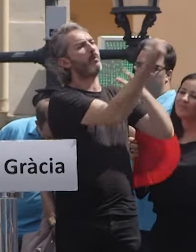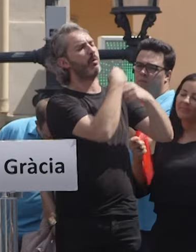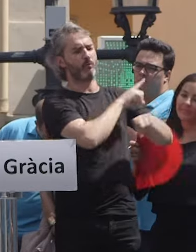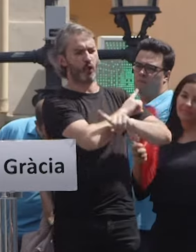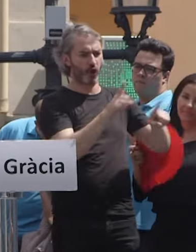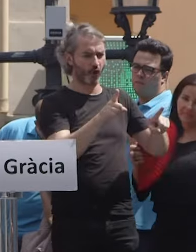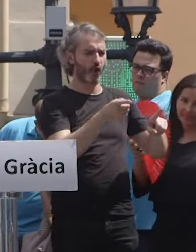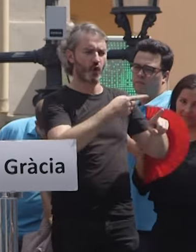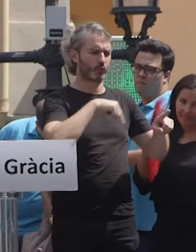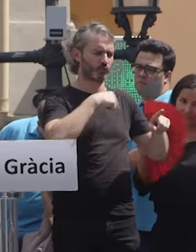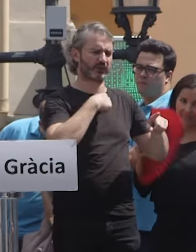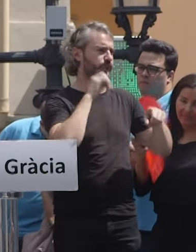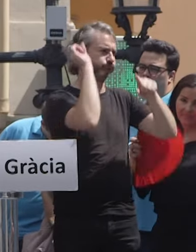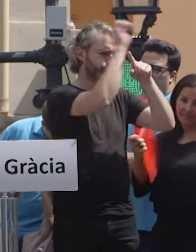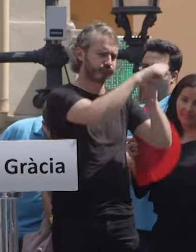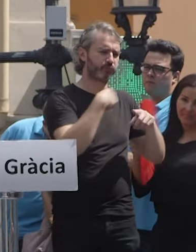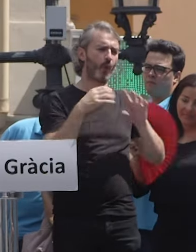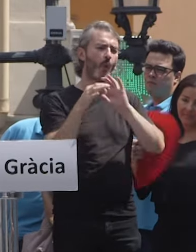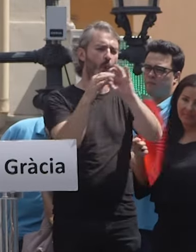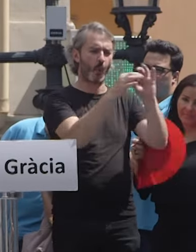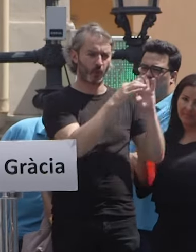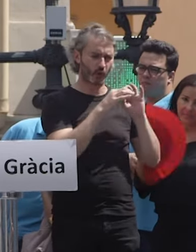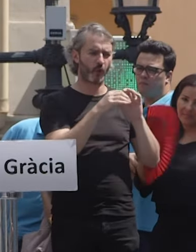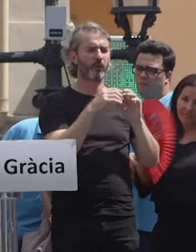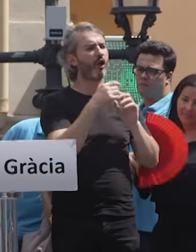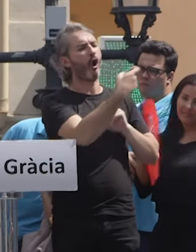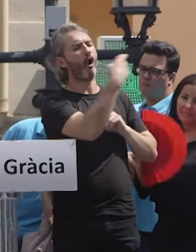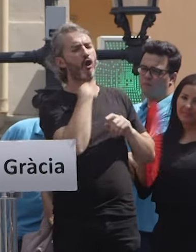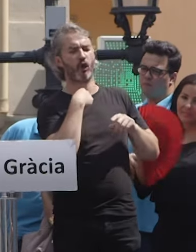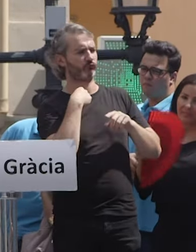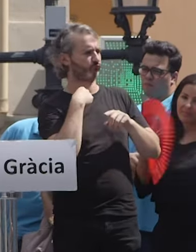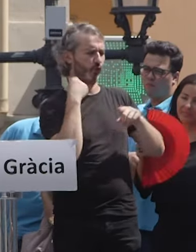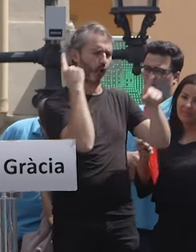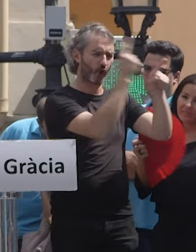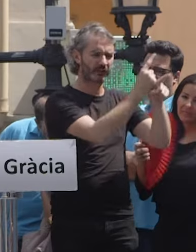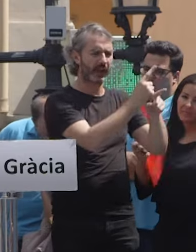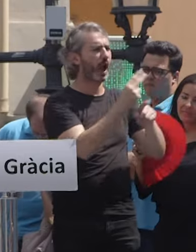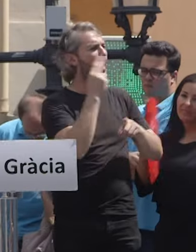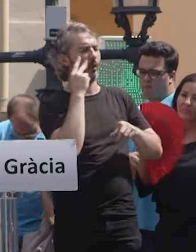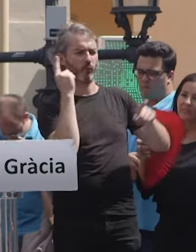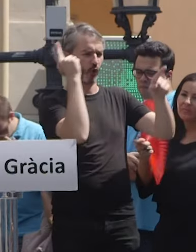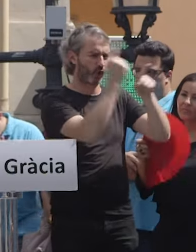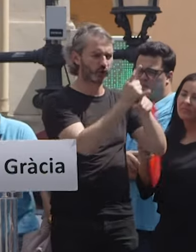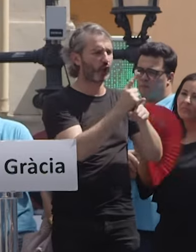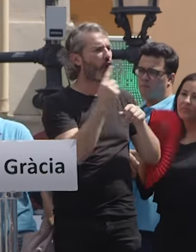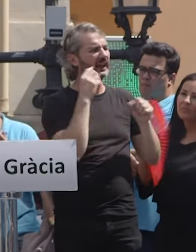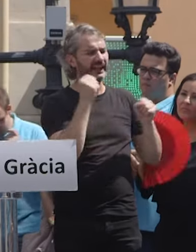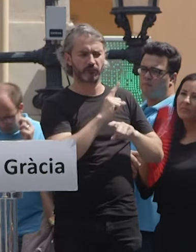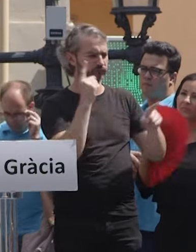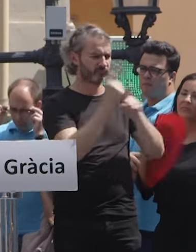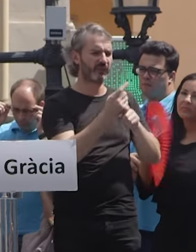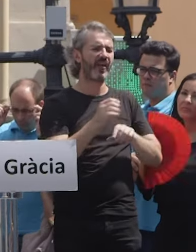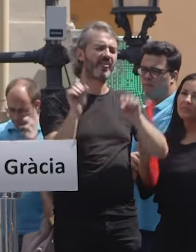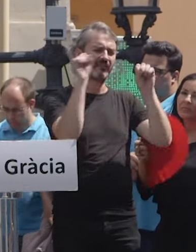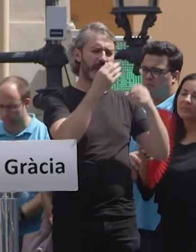doblegaran, que estem més unides que mai en contra de l'odi, en contra de la por, en contra del terror defensant la vida, els drets